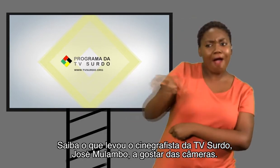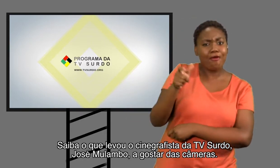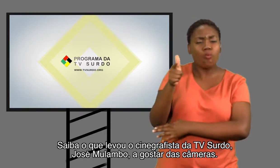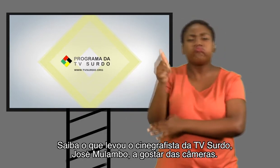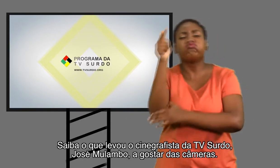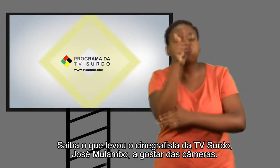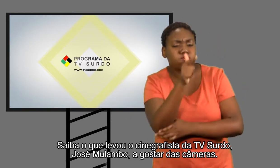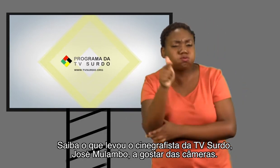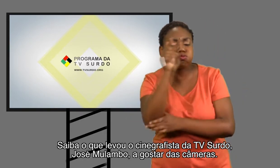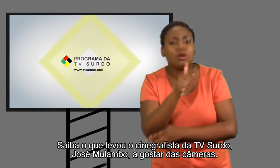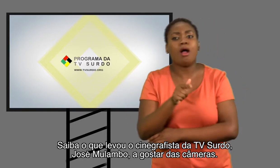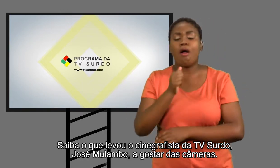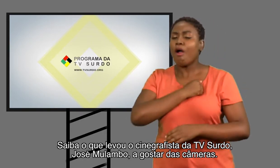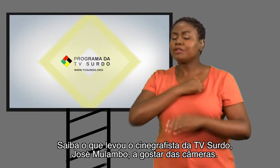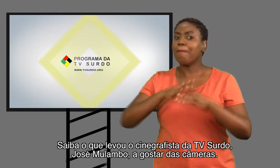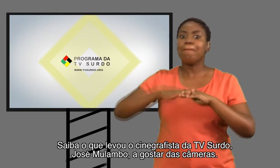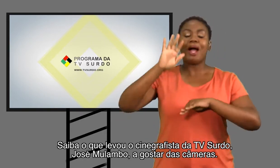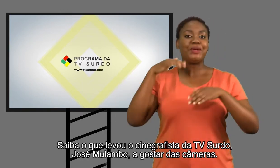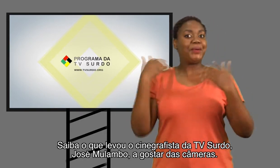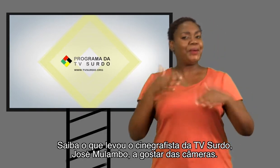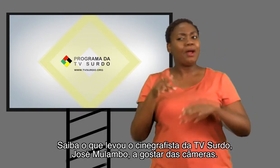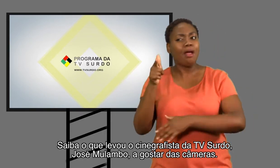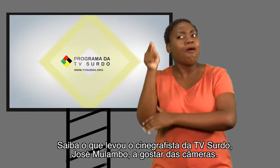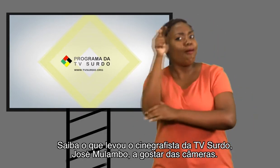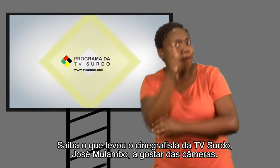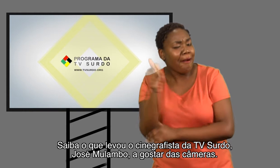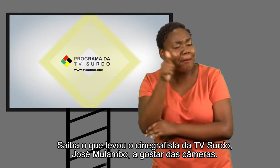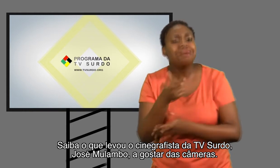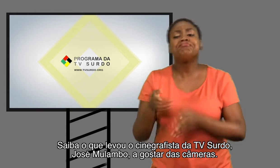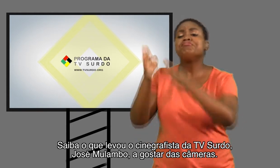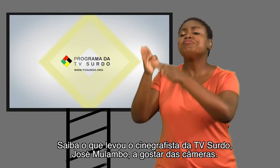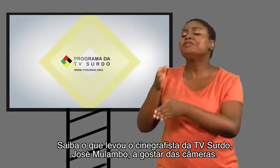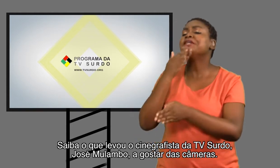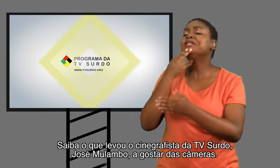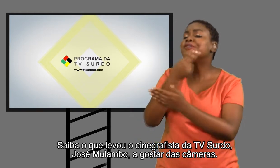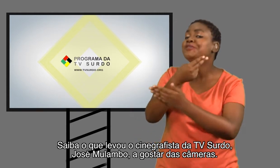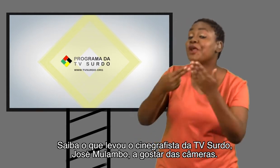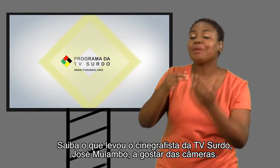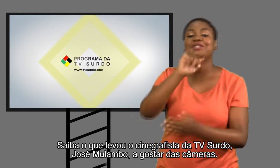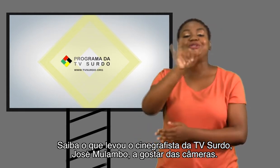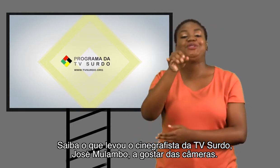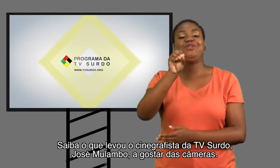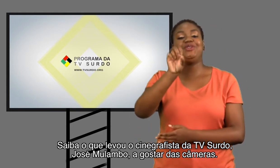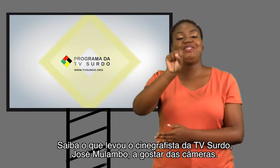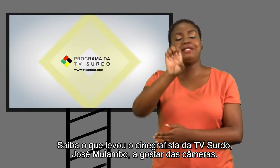Saiba o que levou o cinegrafista da TV Surdo, José Mulambo, a gostar das câmaras.